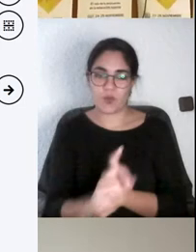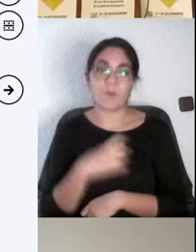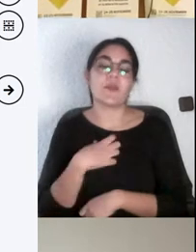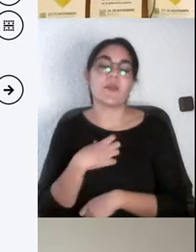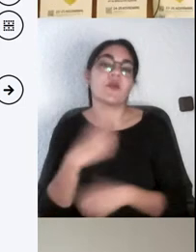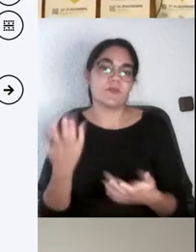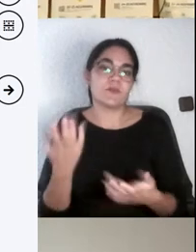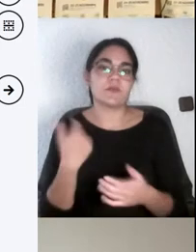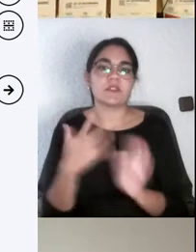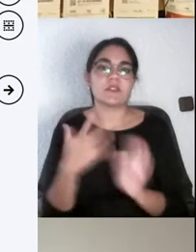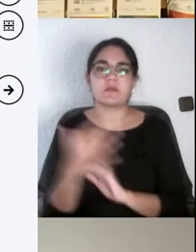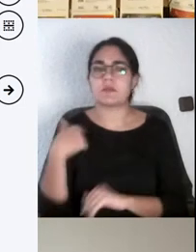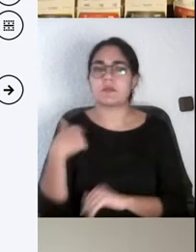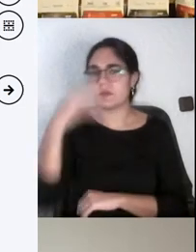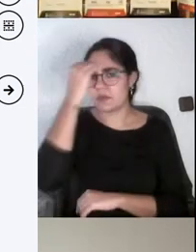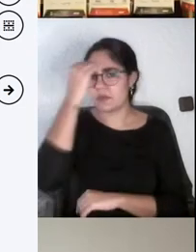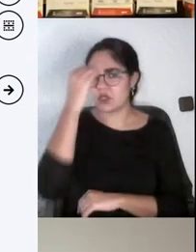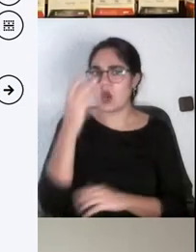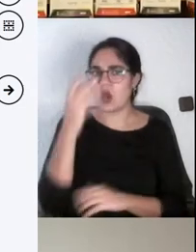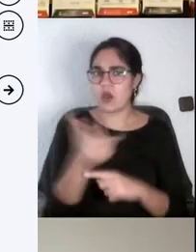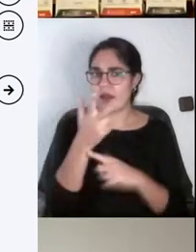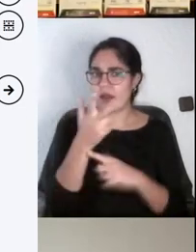y os recomiendo que la sigáis.